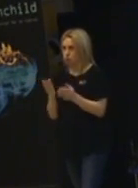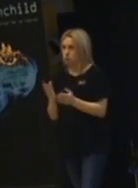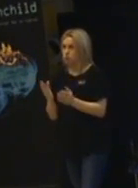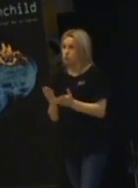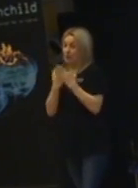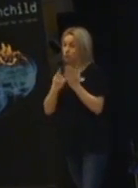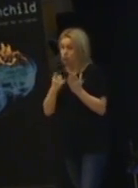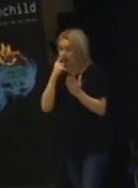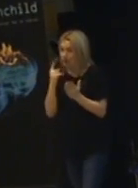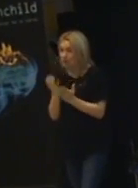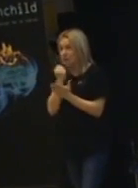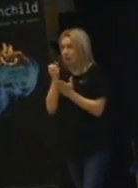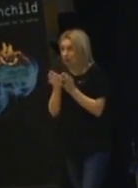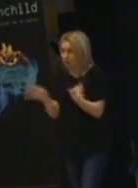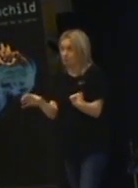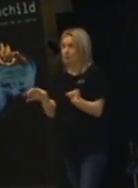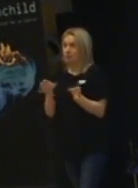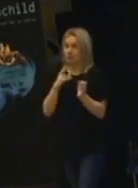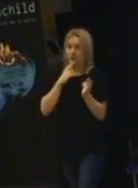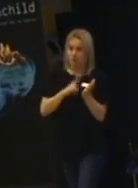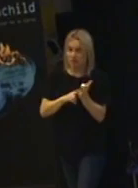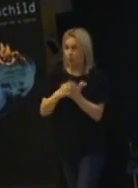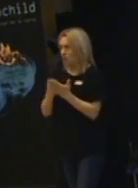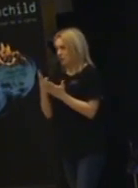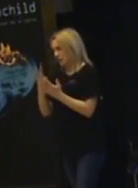är det lugnt. Men tänk det som en talag.